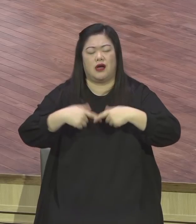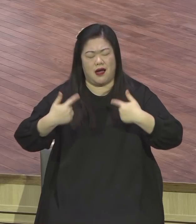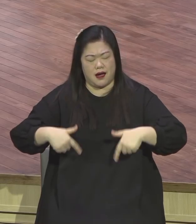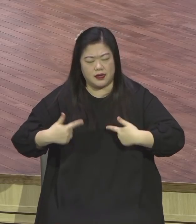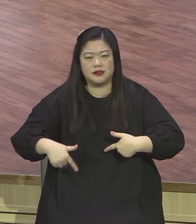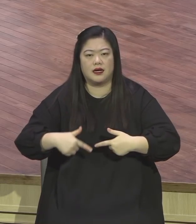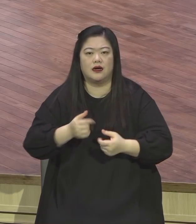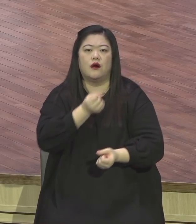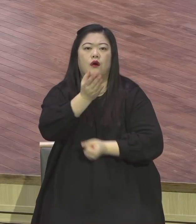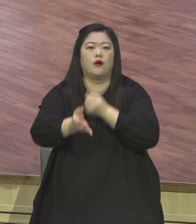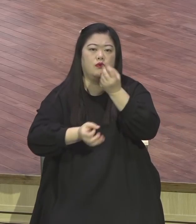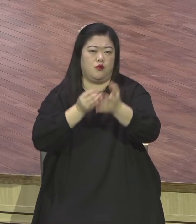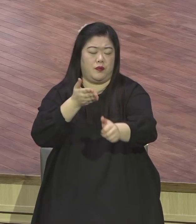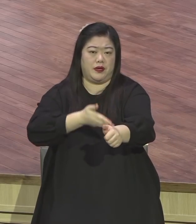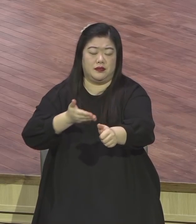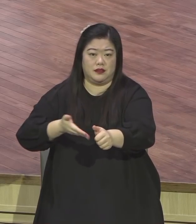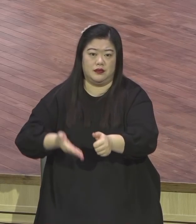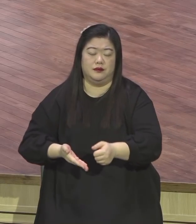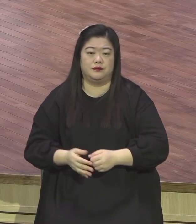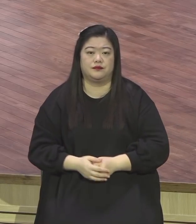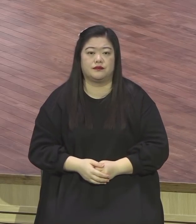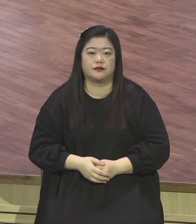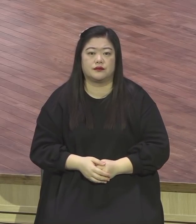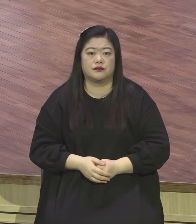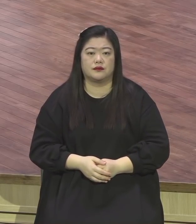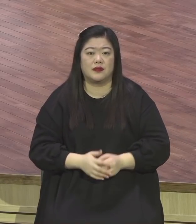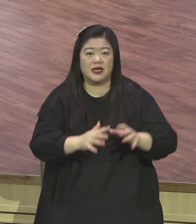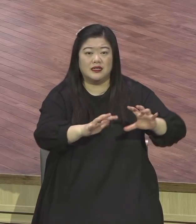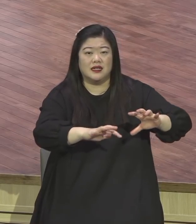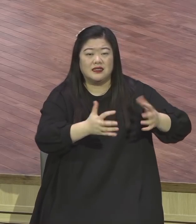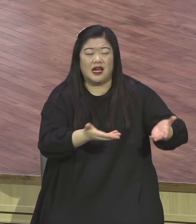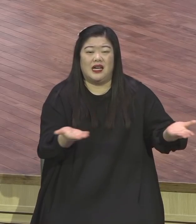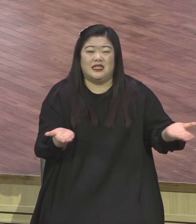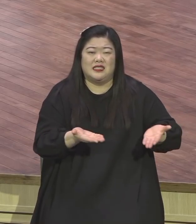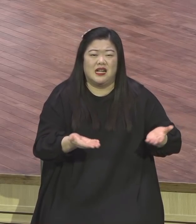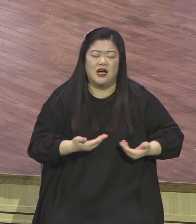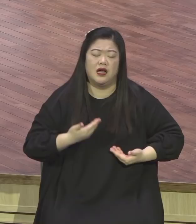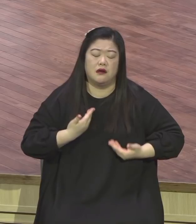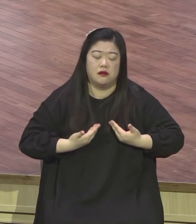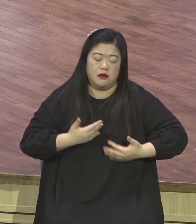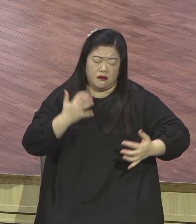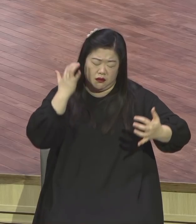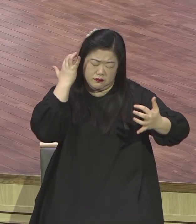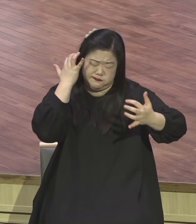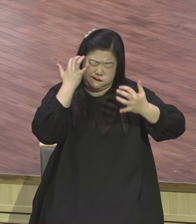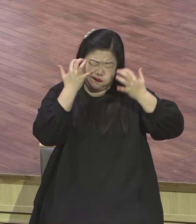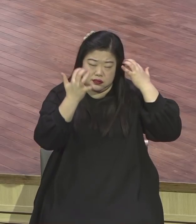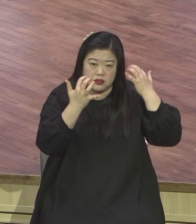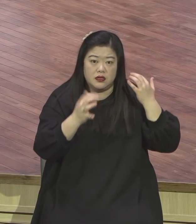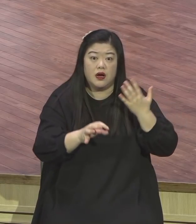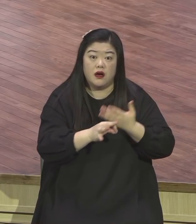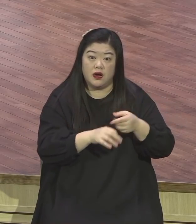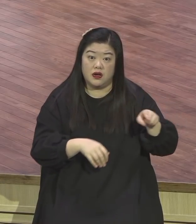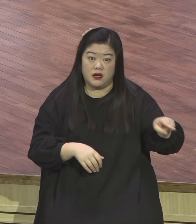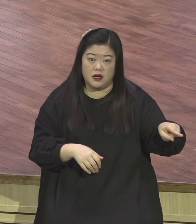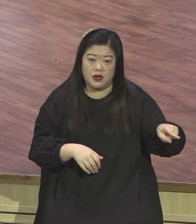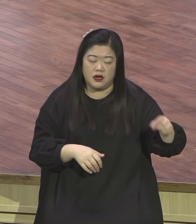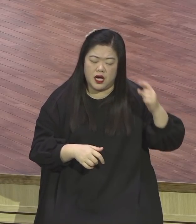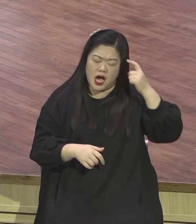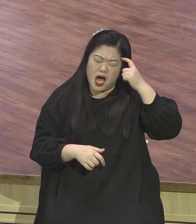세상 욕심 많고 세상 일에 복잡하고 세상의 정신 다 뺏긴 사람은요. 교회에 그냥 앉았다 가는 거예요. 성전뜰만 더럽히고